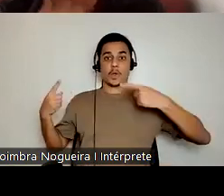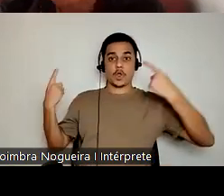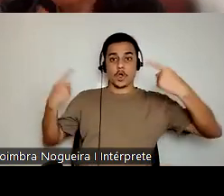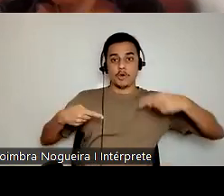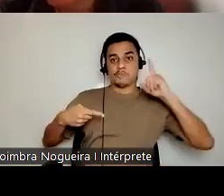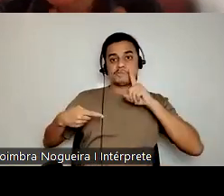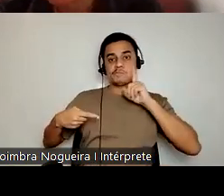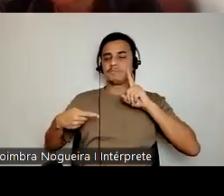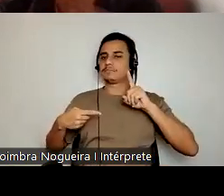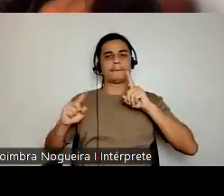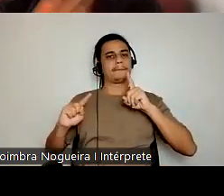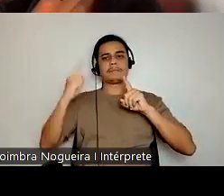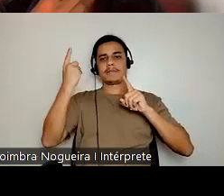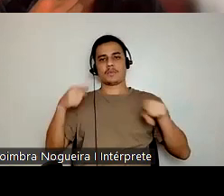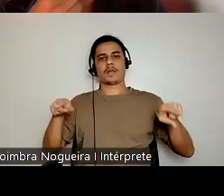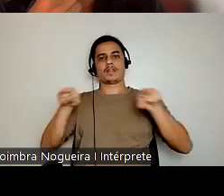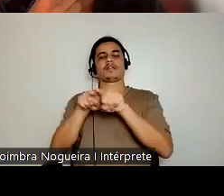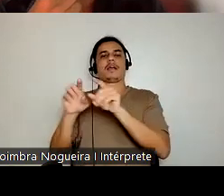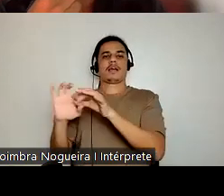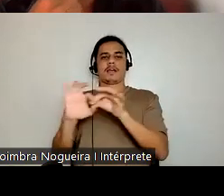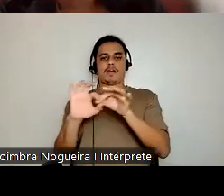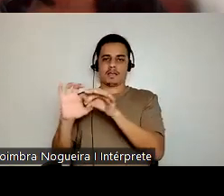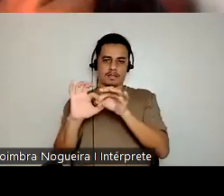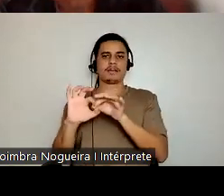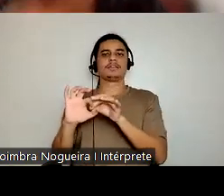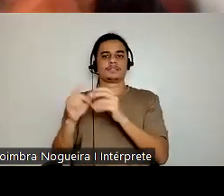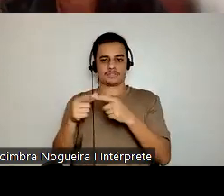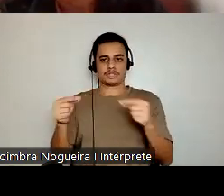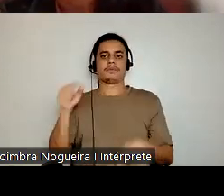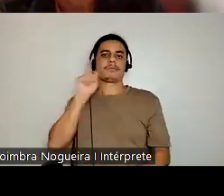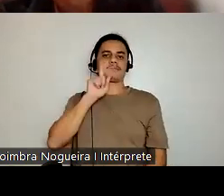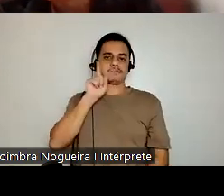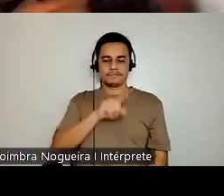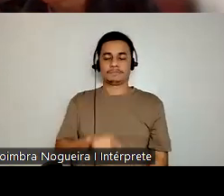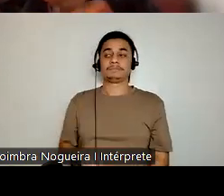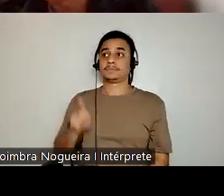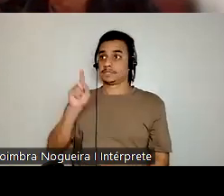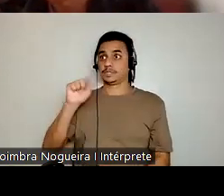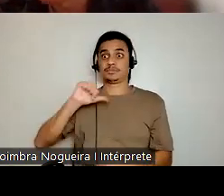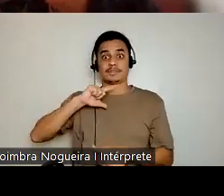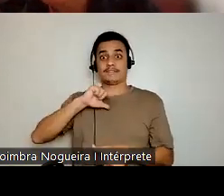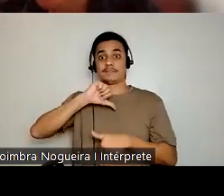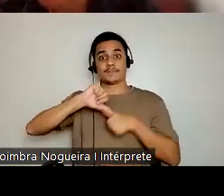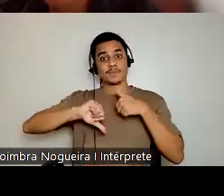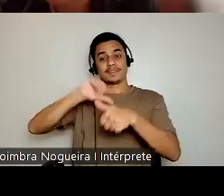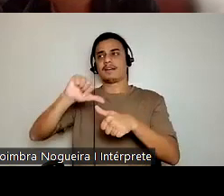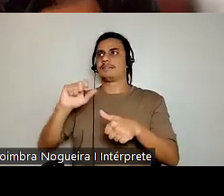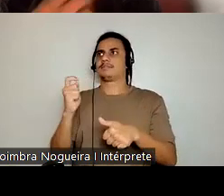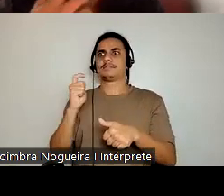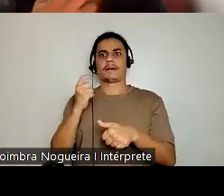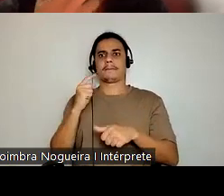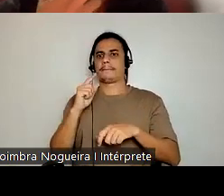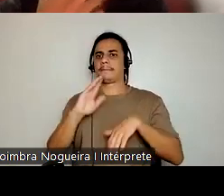na Ásia, no Extremo Oriente. Então, isso é um fator de mudanças que acontecem muito rapidamente.